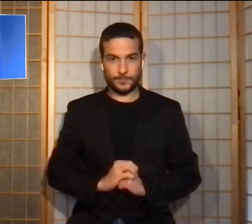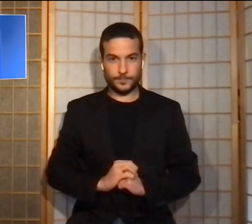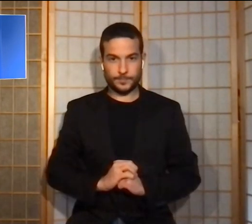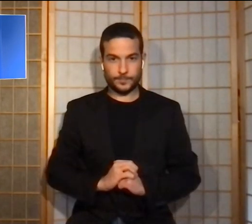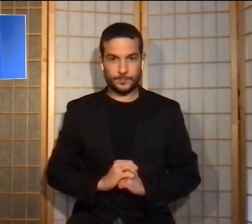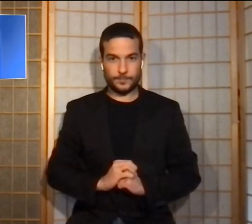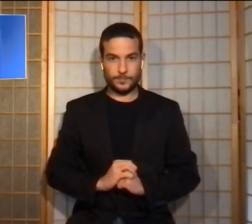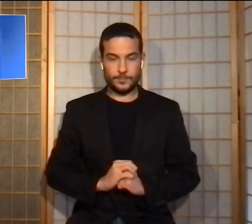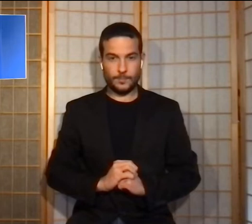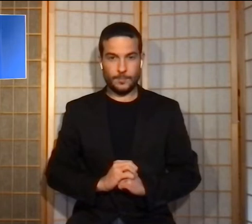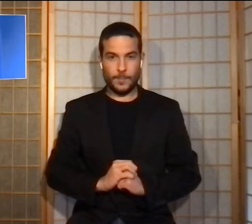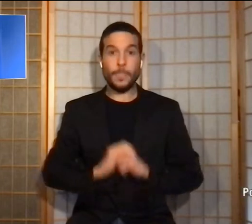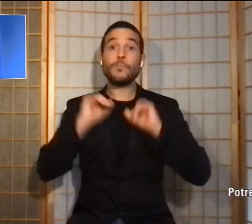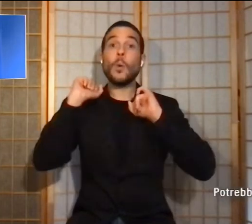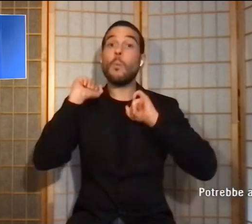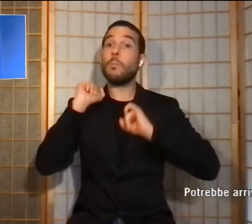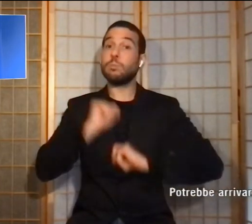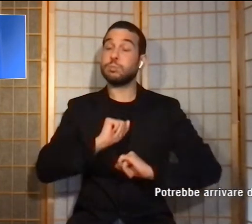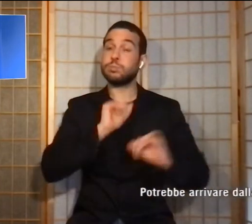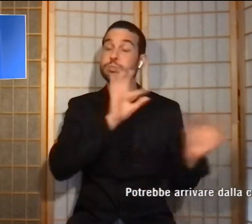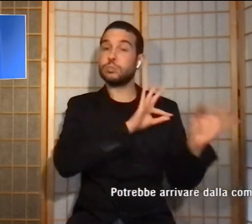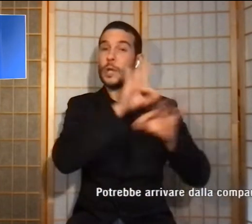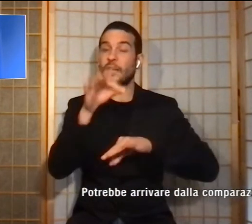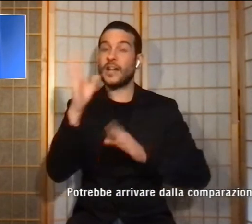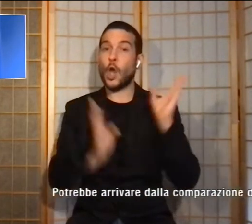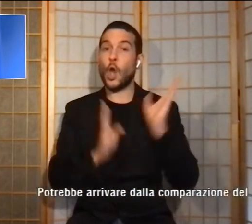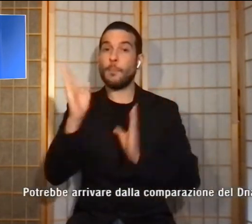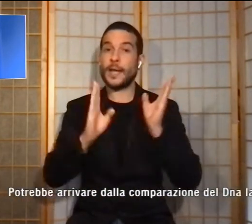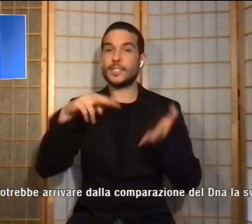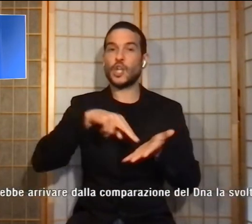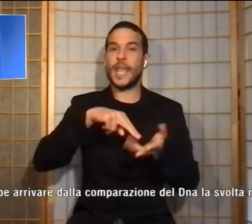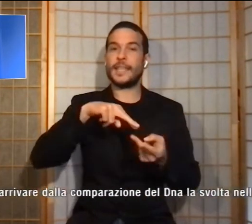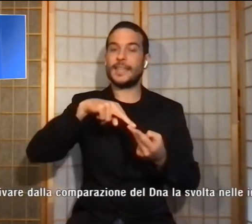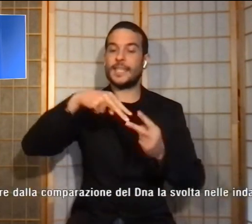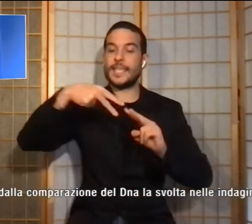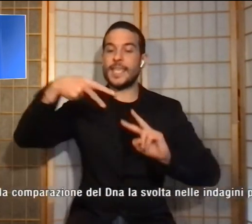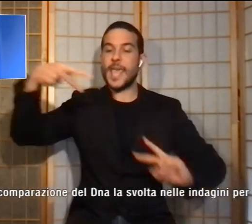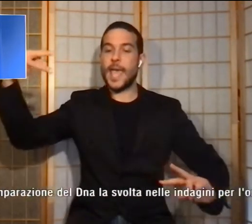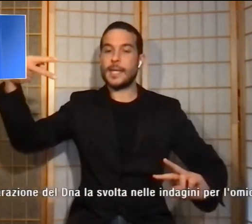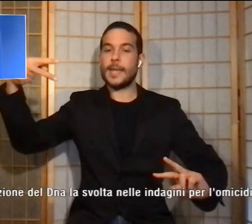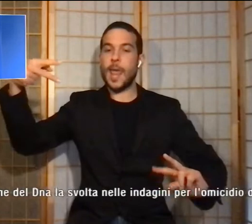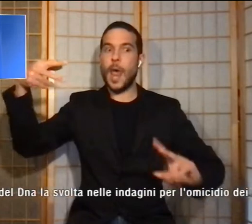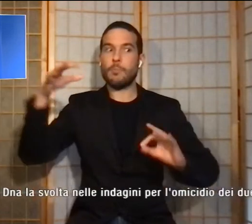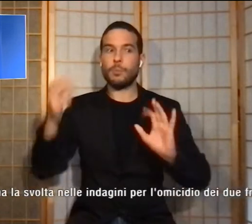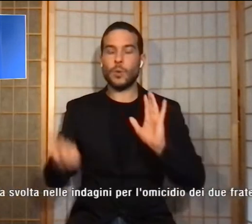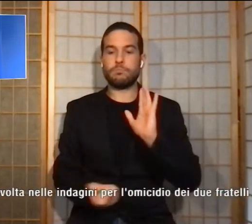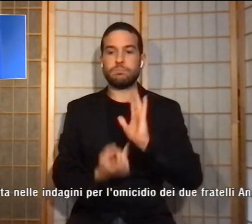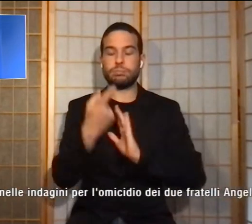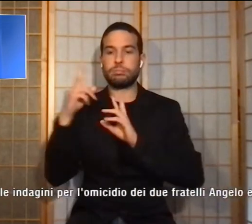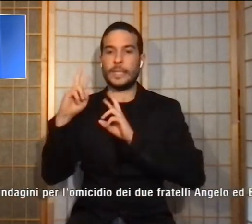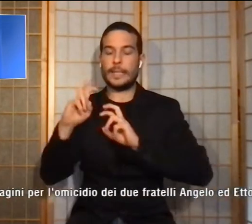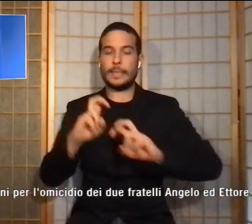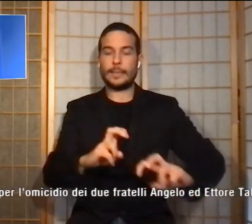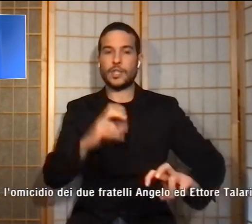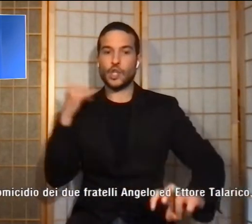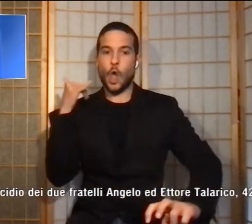Potrebbe arrivare dalla comparazione del DNA la svolta nelle indagini per l'omicidio dei